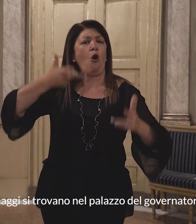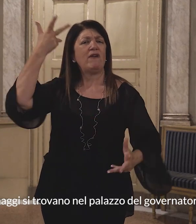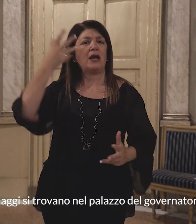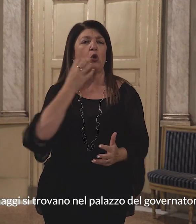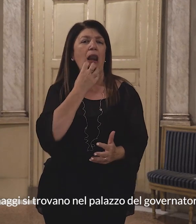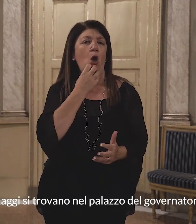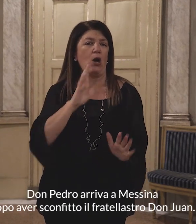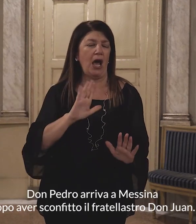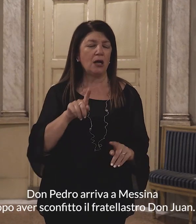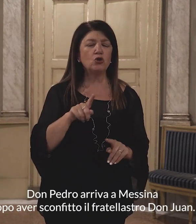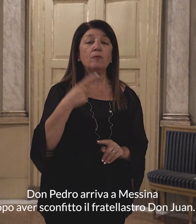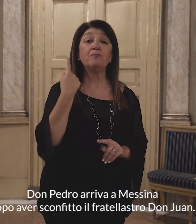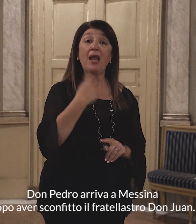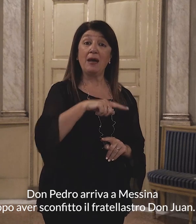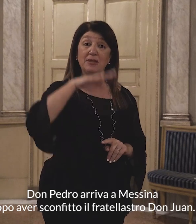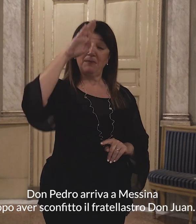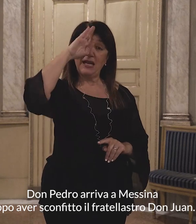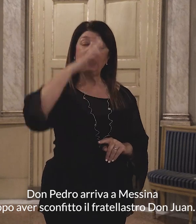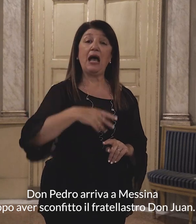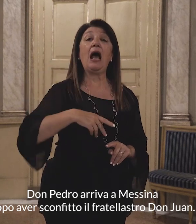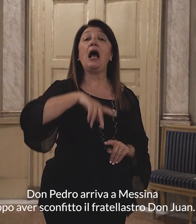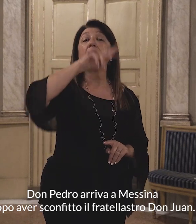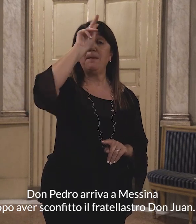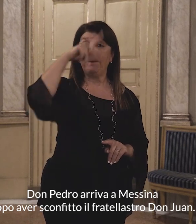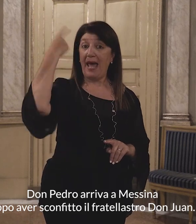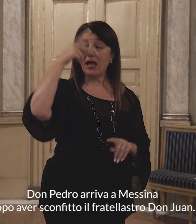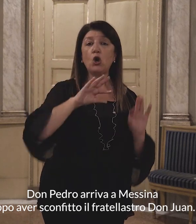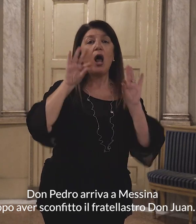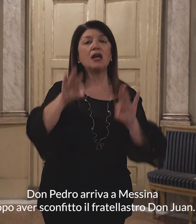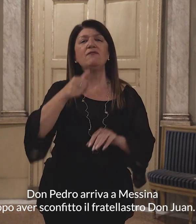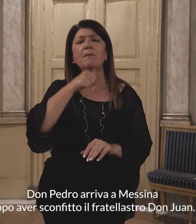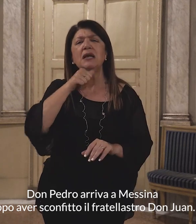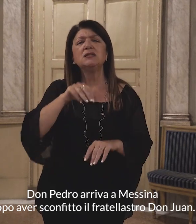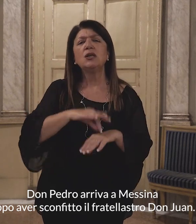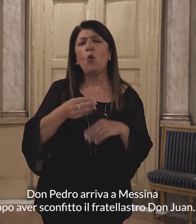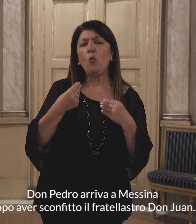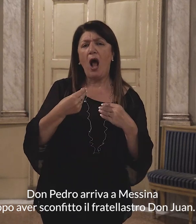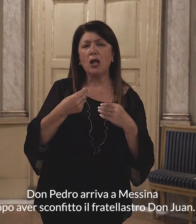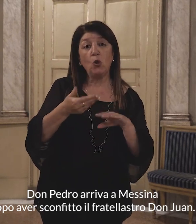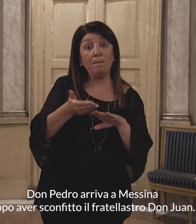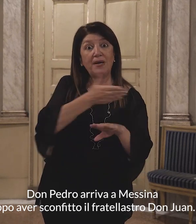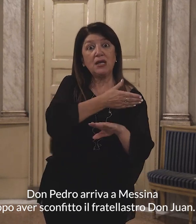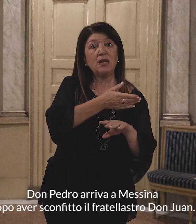Don Pedro arriva a Messina, dopo aver sconfitto il fratellastro Don Juan.